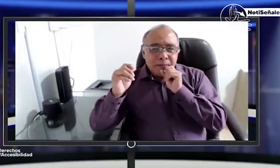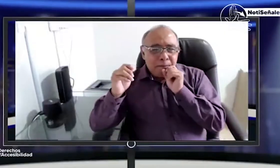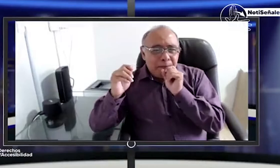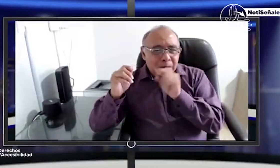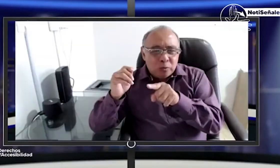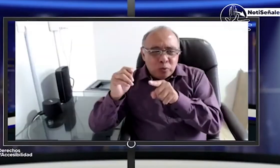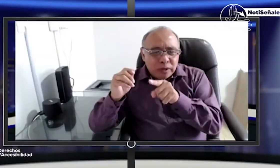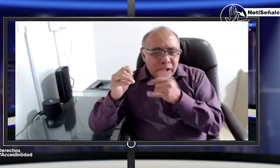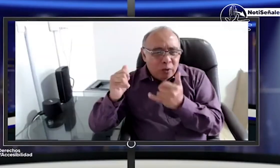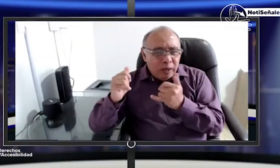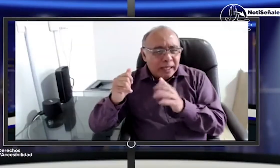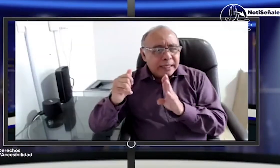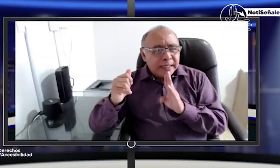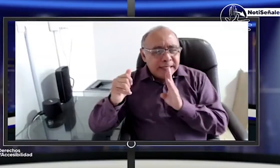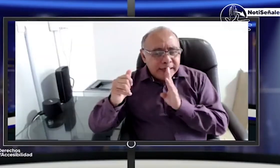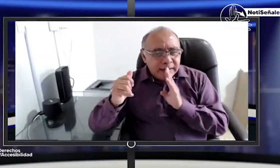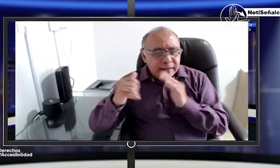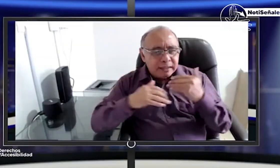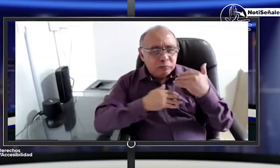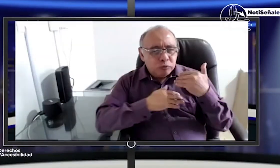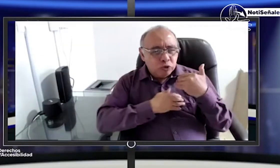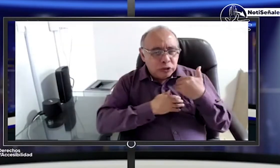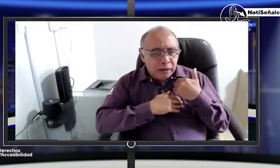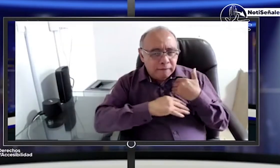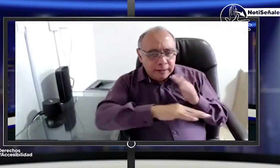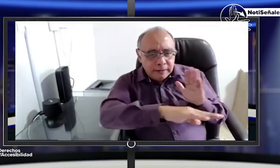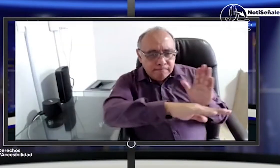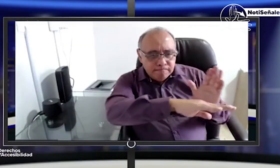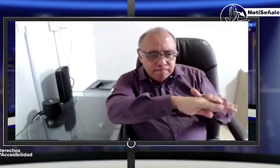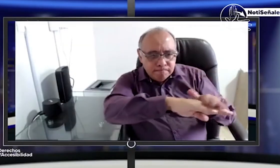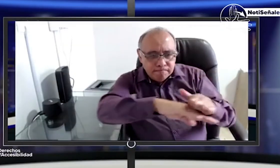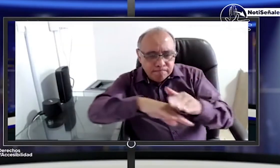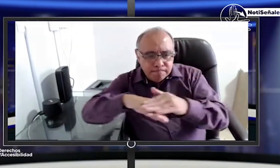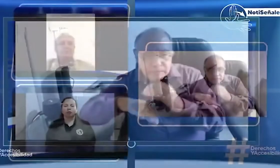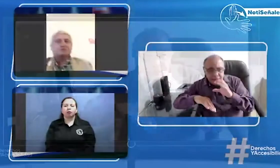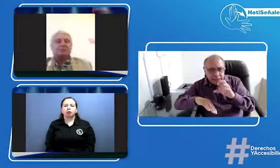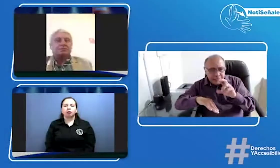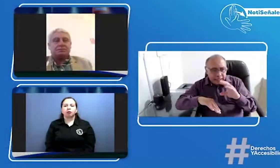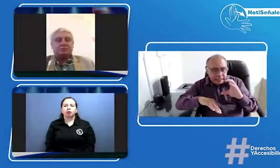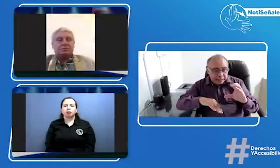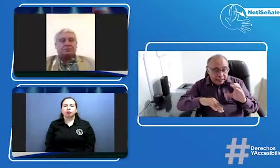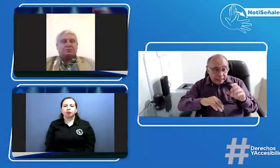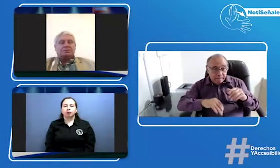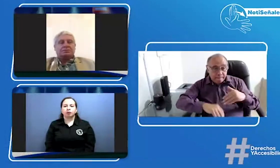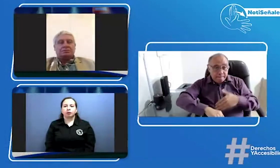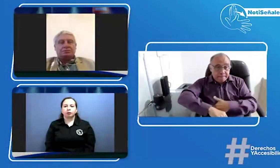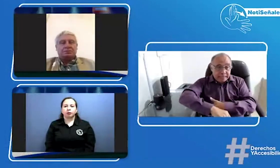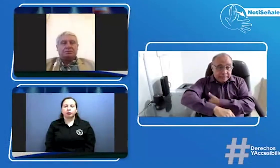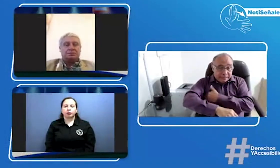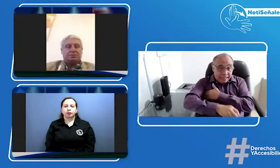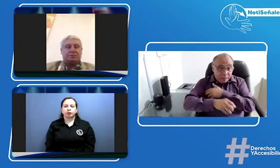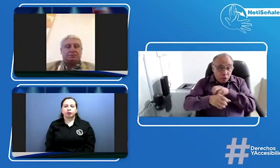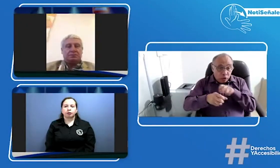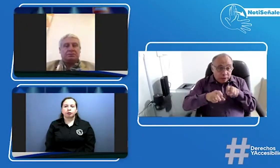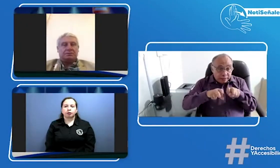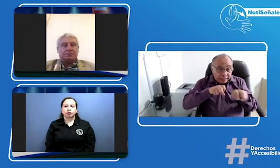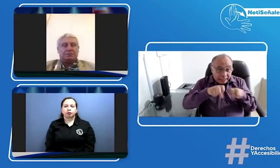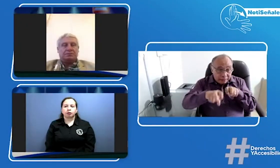una pregunta doctor Cárdenas ¿quién o quiénes son los